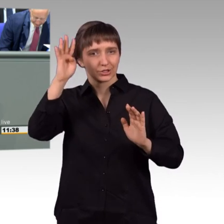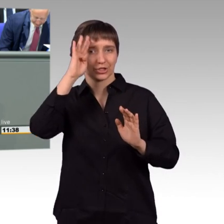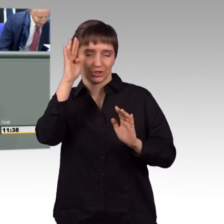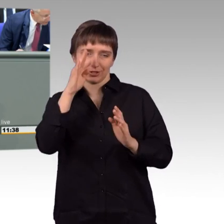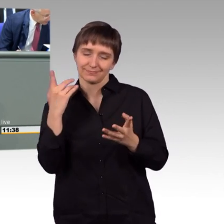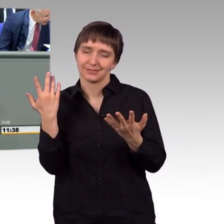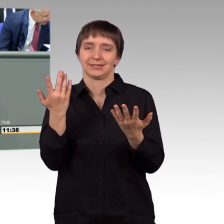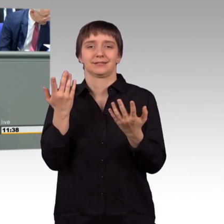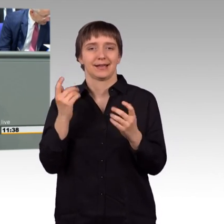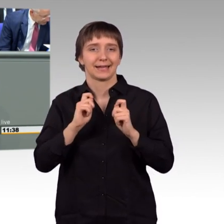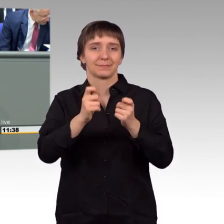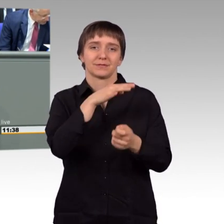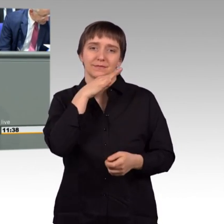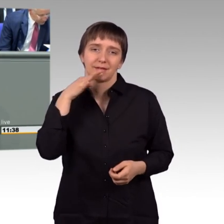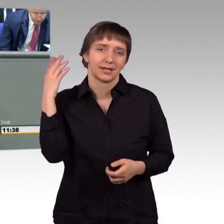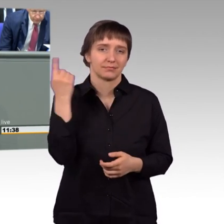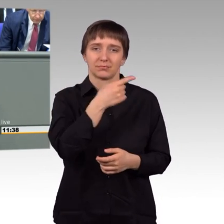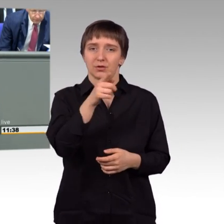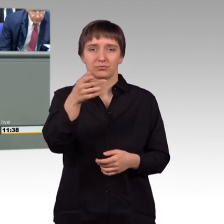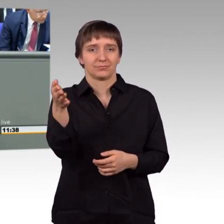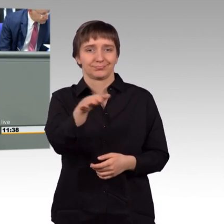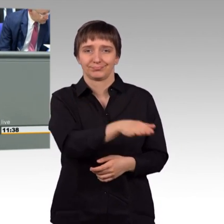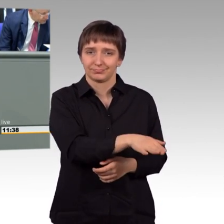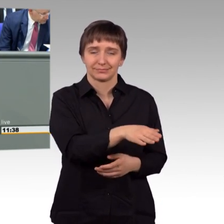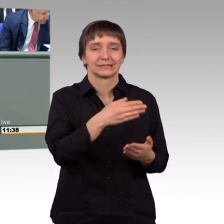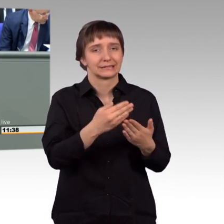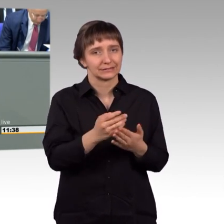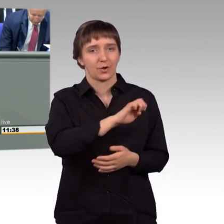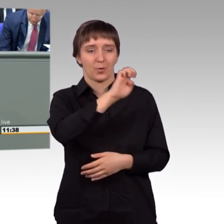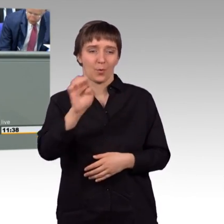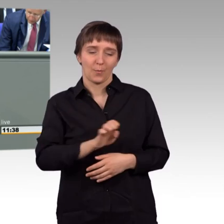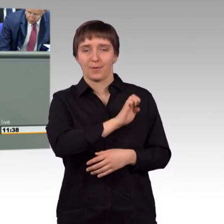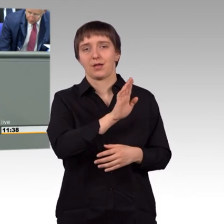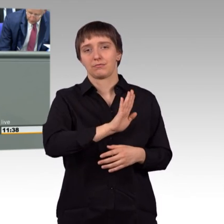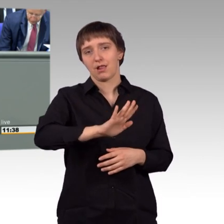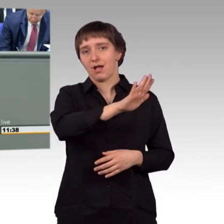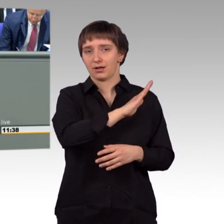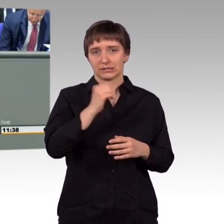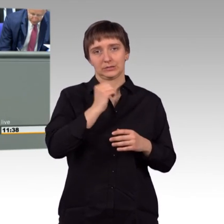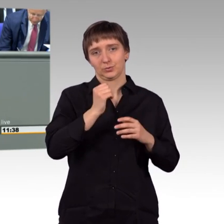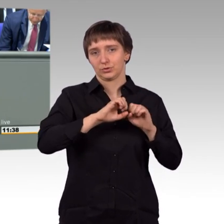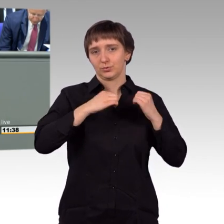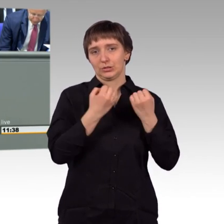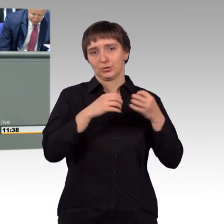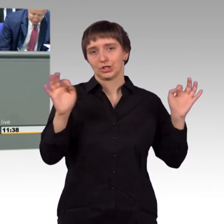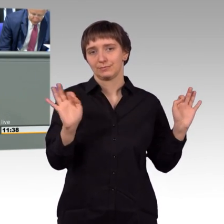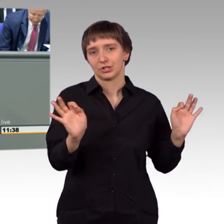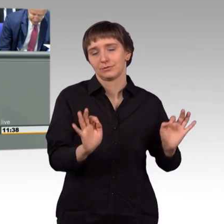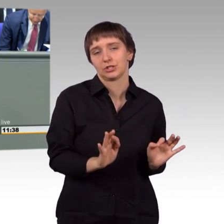Die Sicherheitslage in Europa hat sich dadurch eklatant verschlechtert. Die Bundesregierung ist offensichtlich eher bereit, Konflikte nach